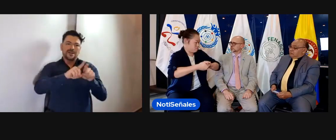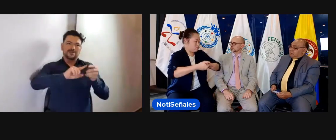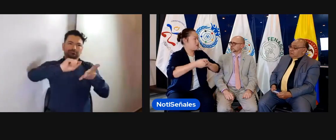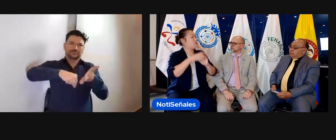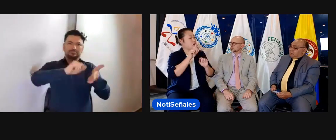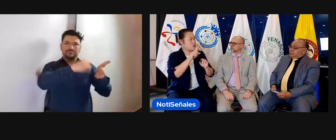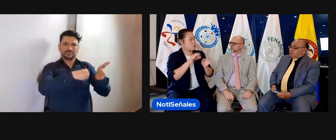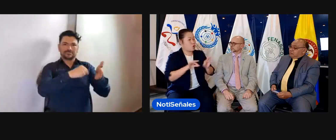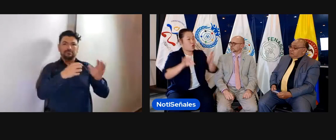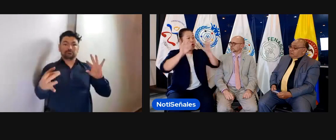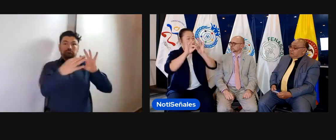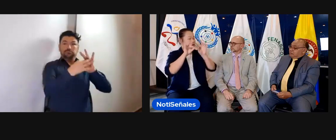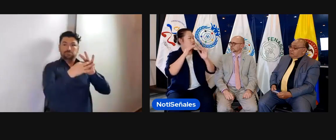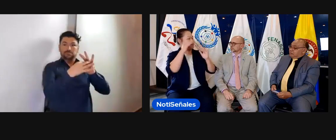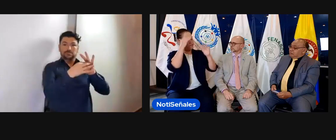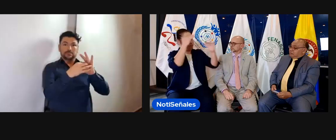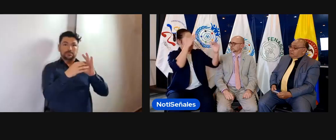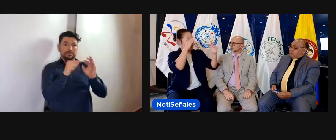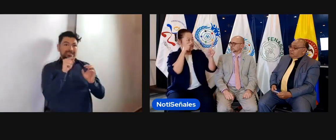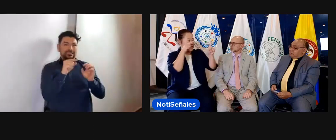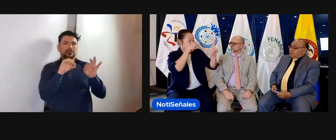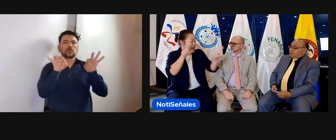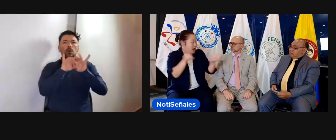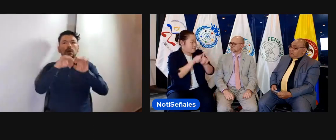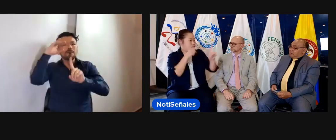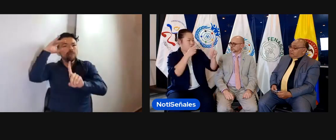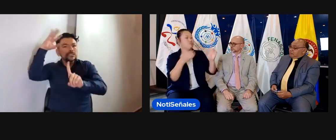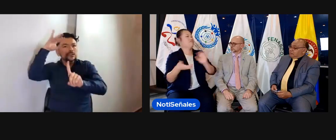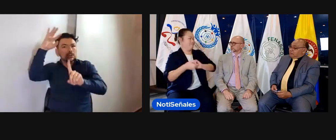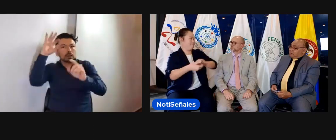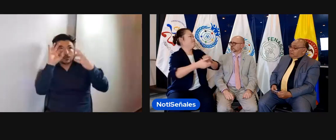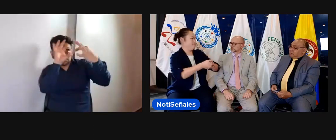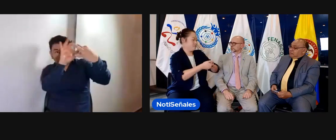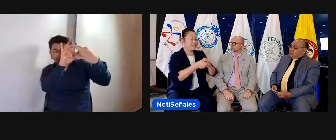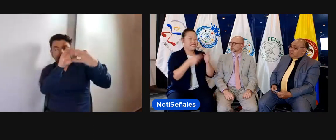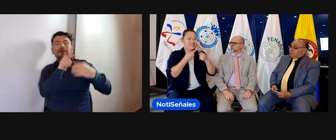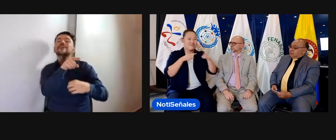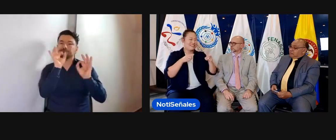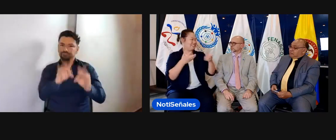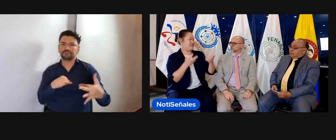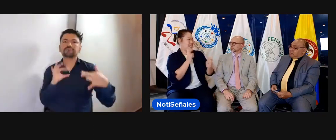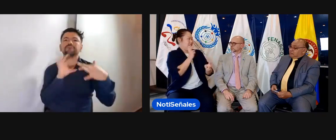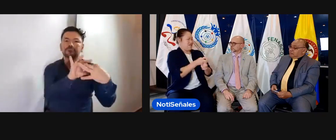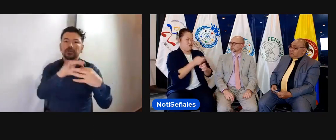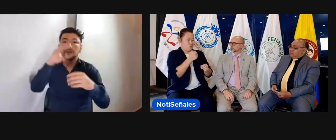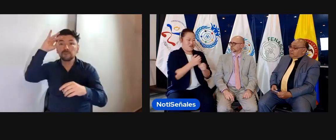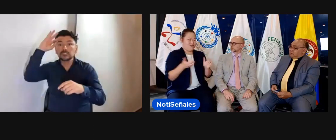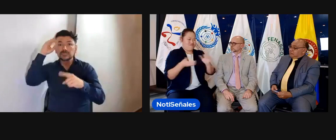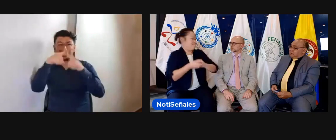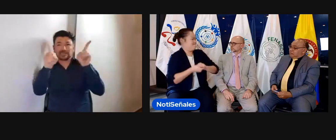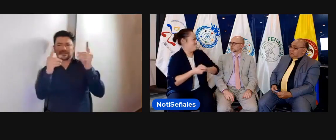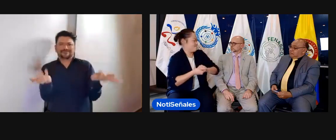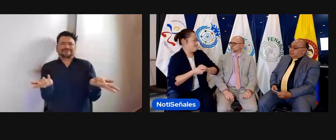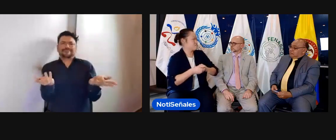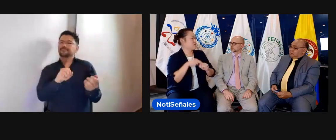tratados que ha firmado la ONU y buscamos esa misma filosofía, pero siempre trabajando de manera